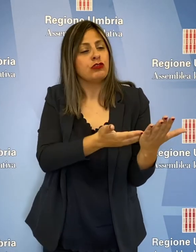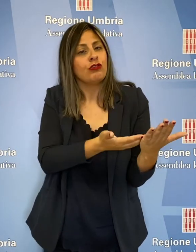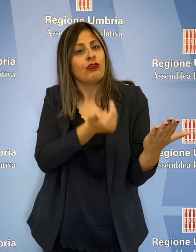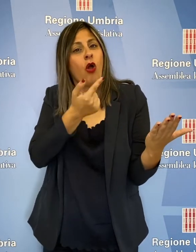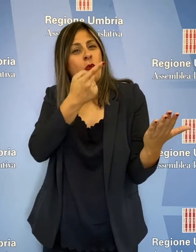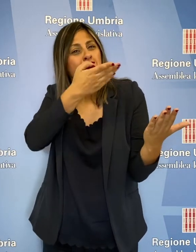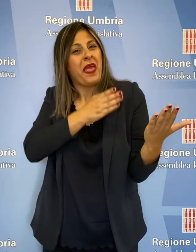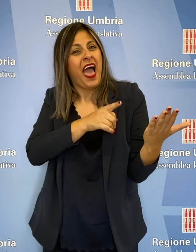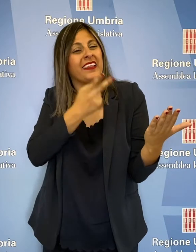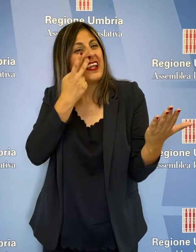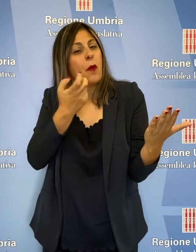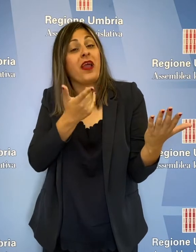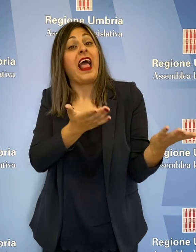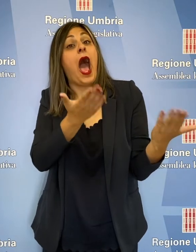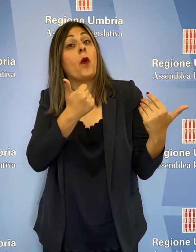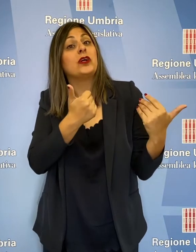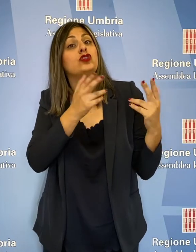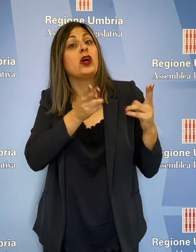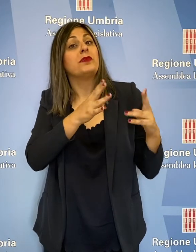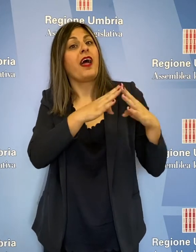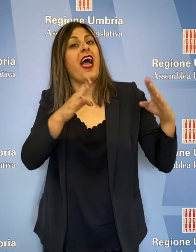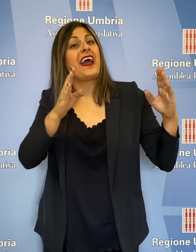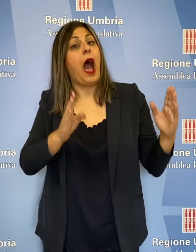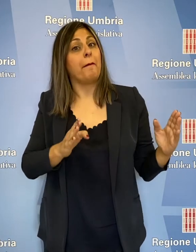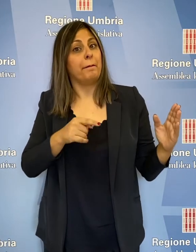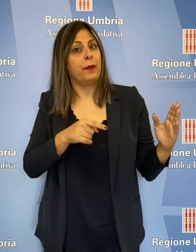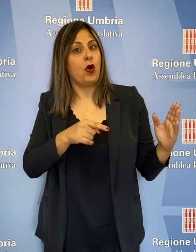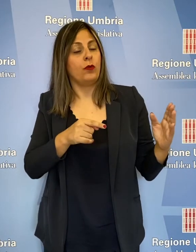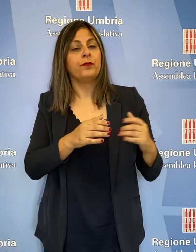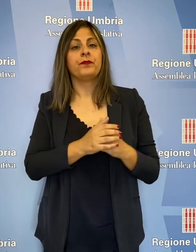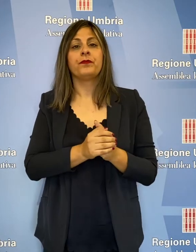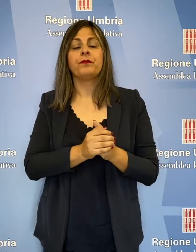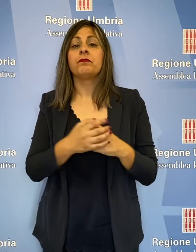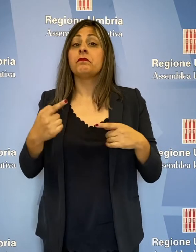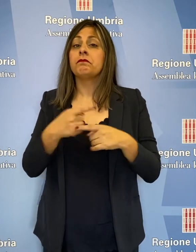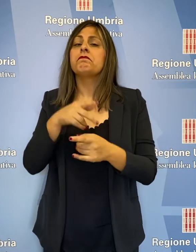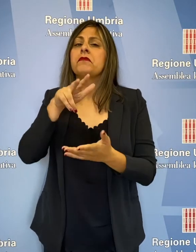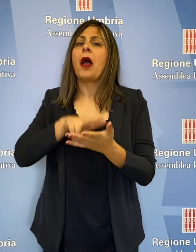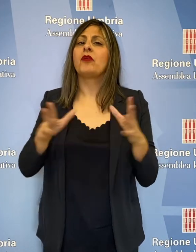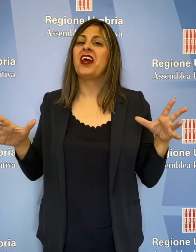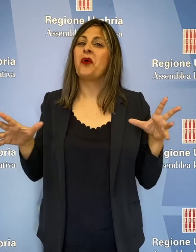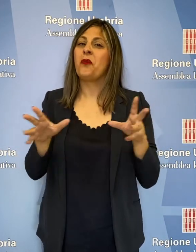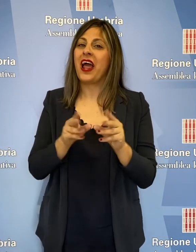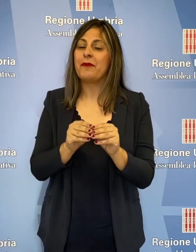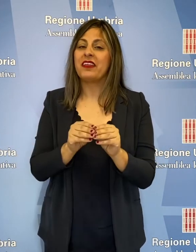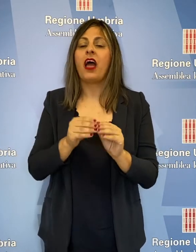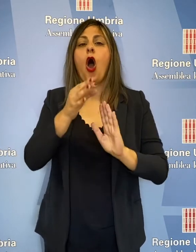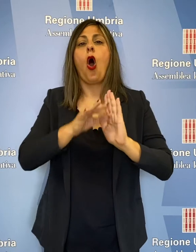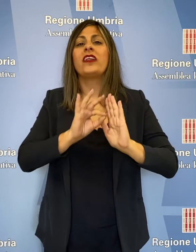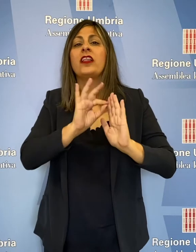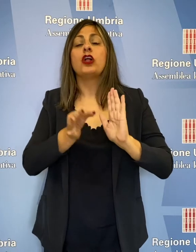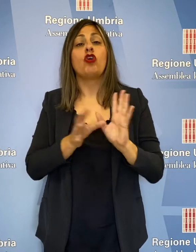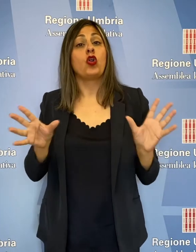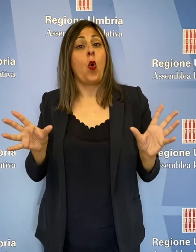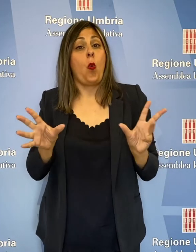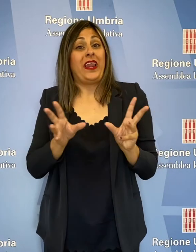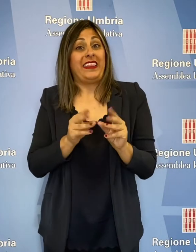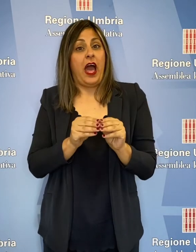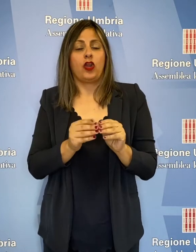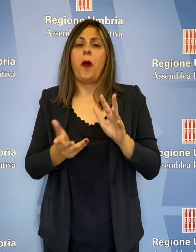testo la parte relativa all'acquisto di un ospedale da campo. Ha provato invece all'unanimità l'ordine del giorno unitario,